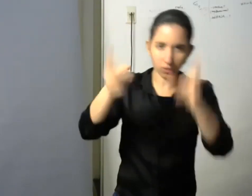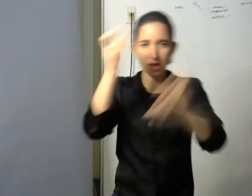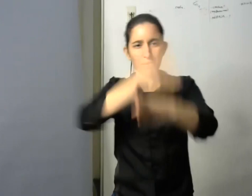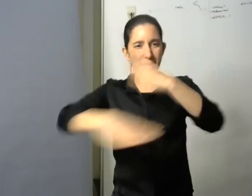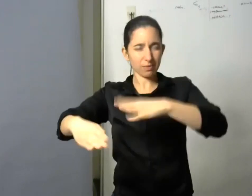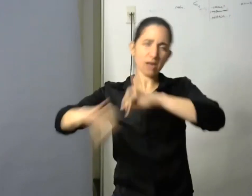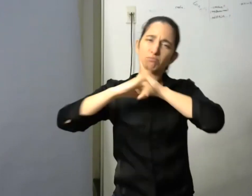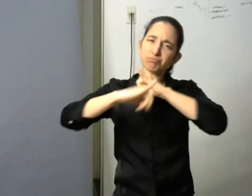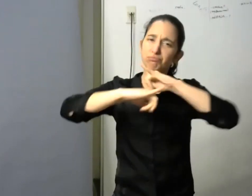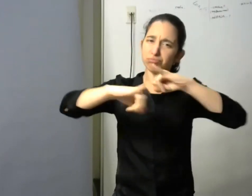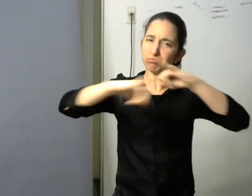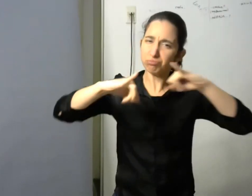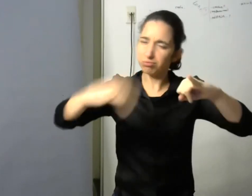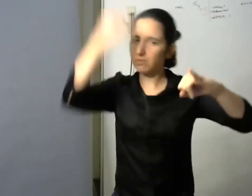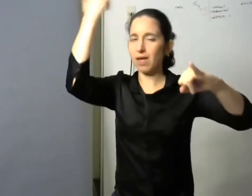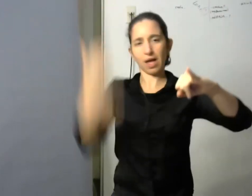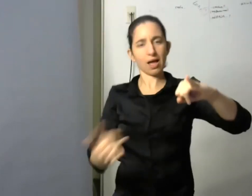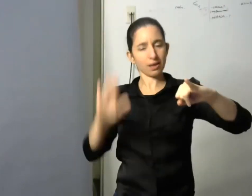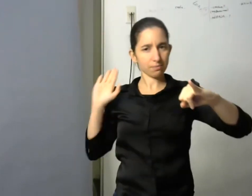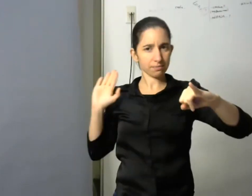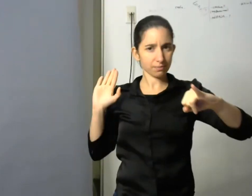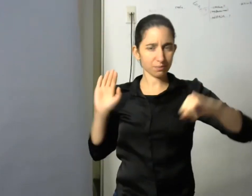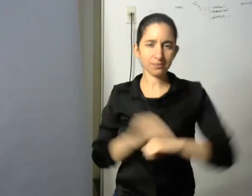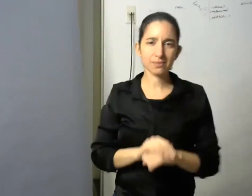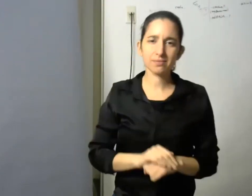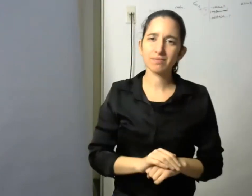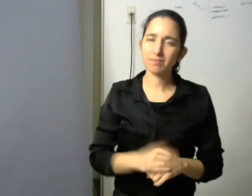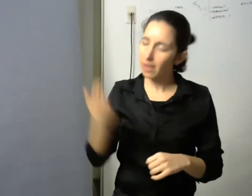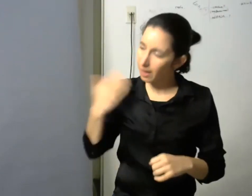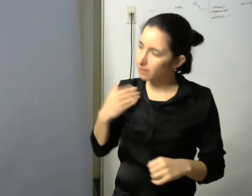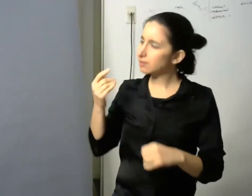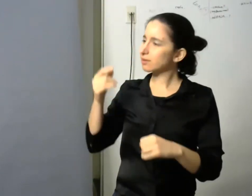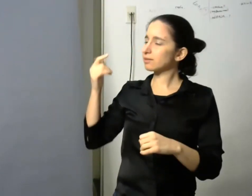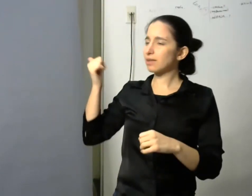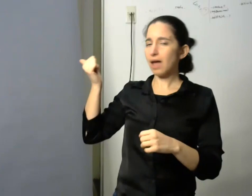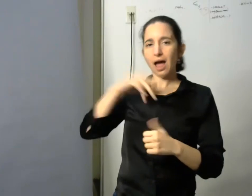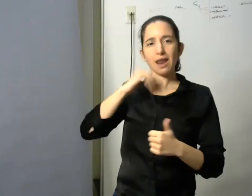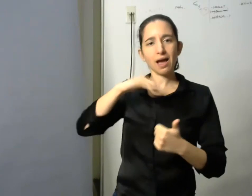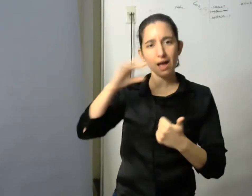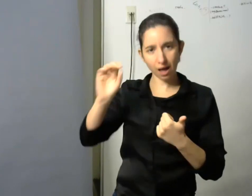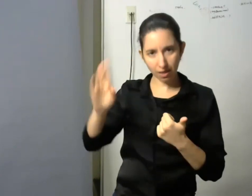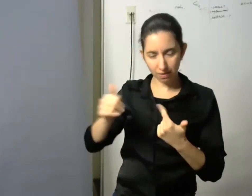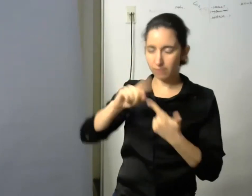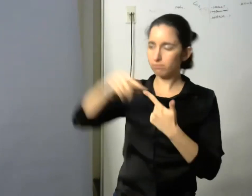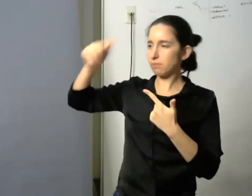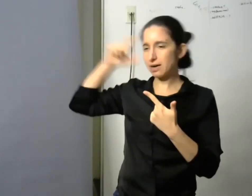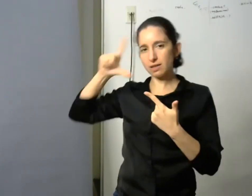y recién escuchando Alejandro y Marcelo es un rato cuando hablaban sobre el concepto de discapacidad de normalidad que en su